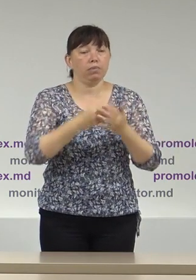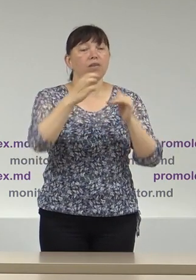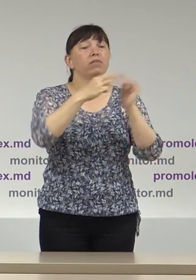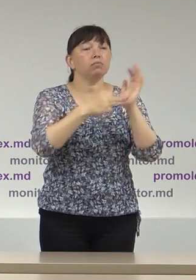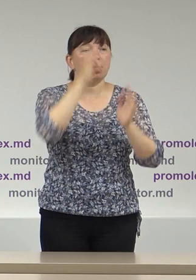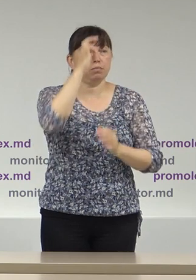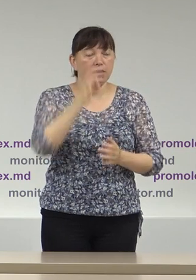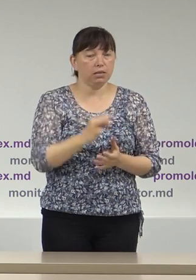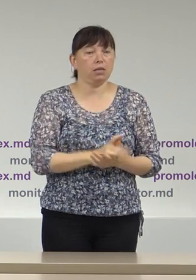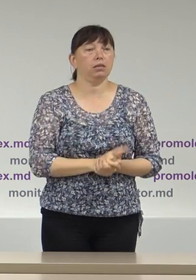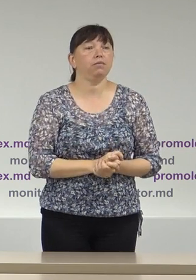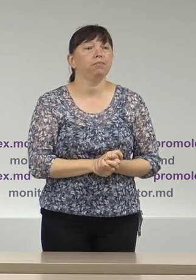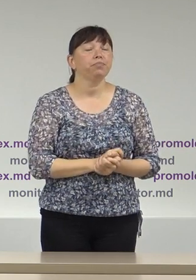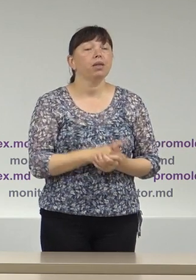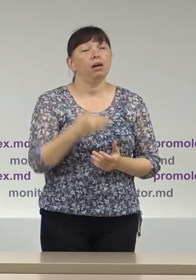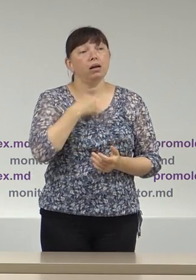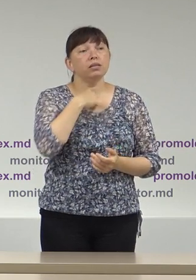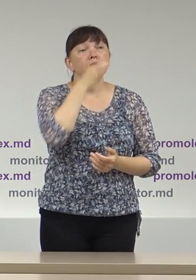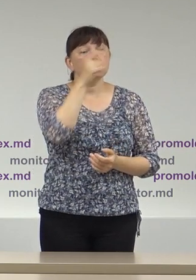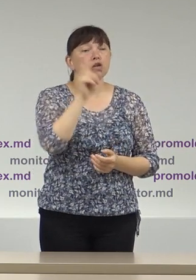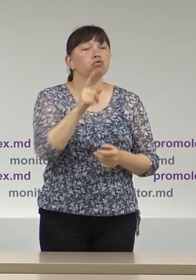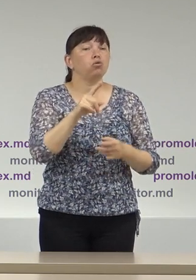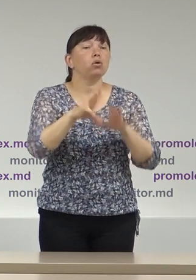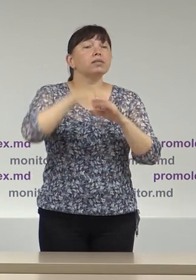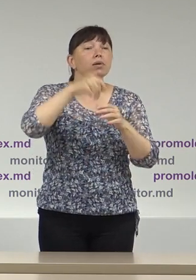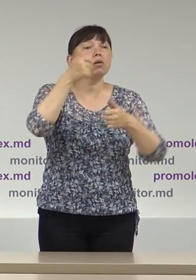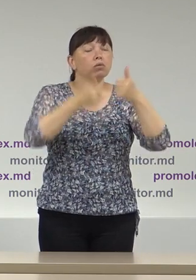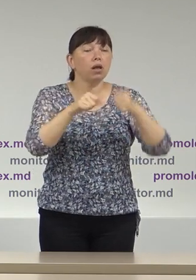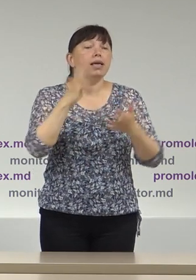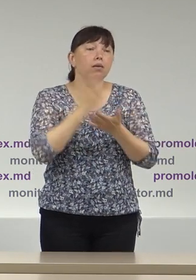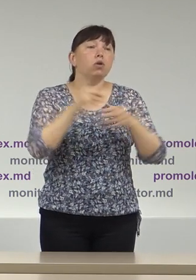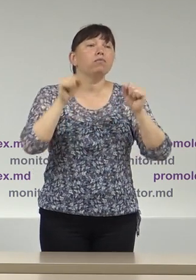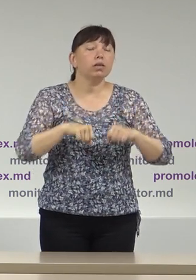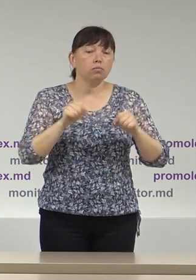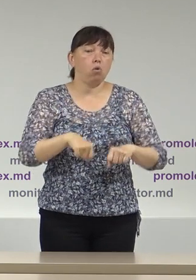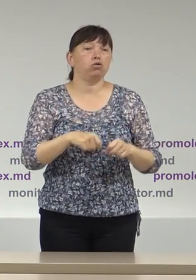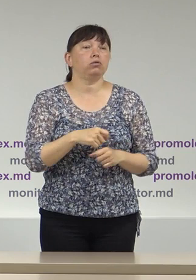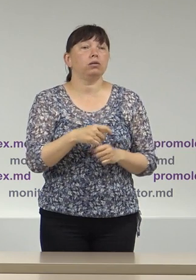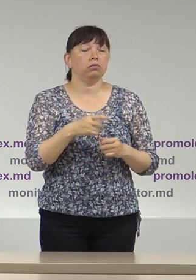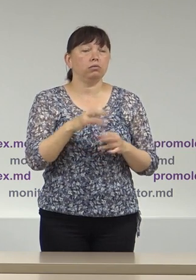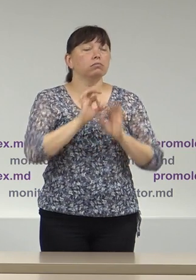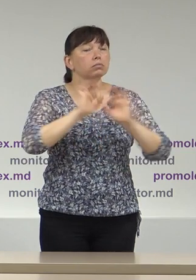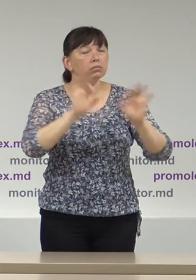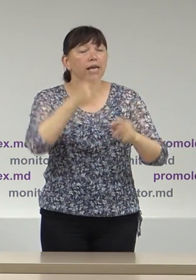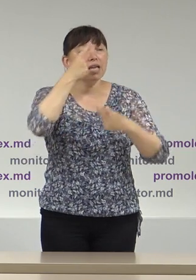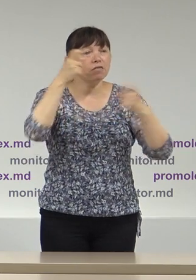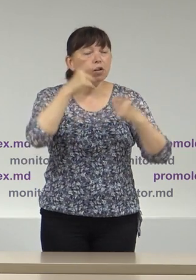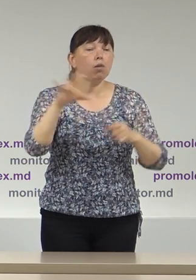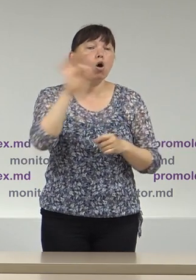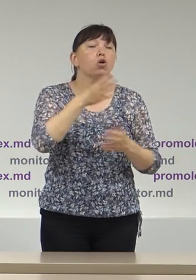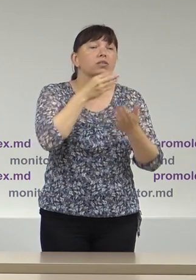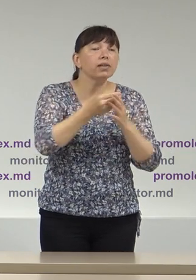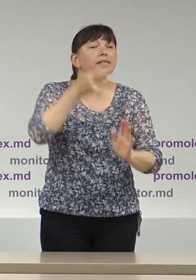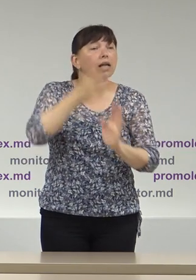Atragem atenție că concurenții electorali au posibilitate de a prezenta informații despre anumite